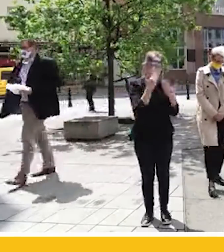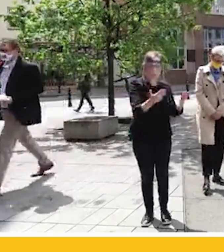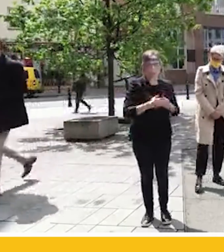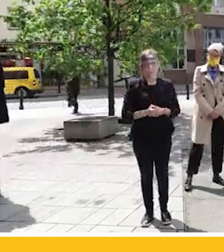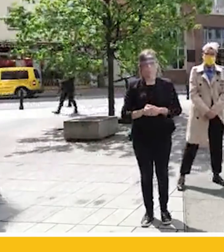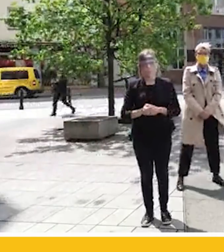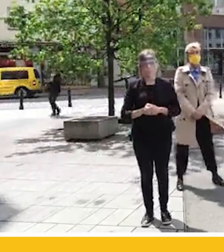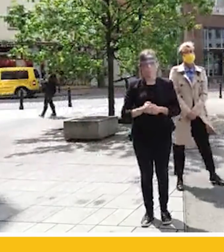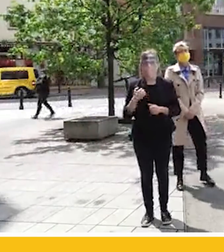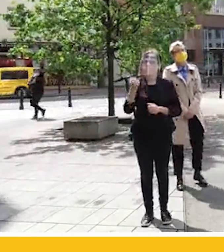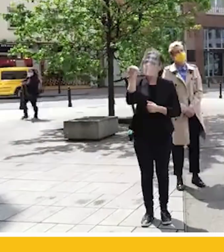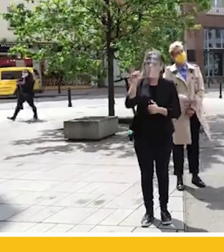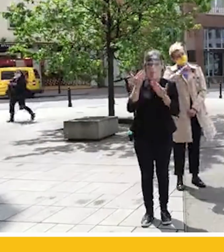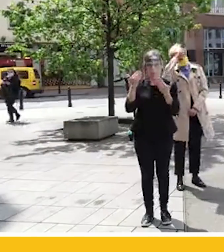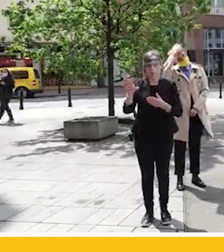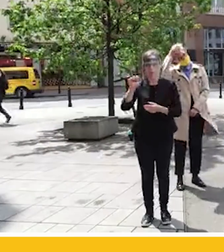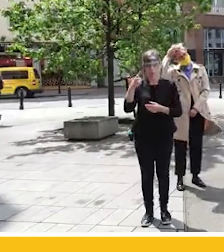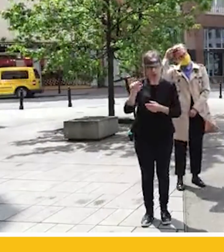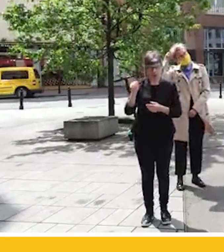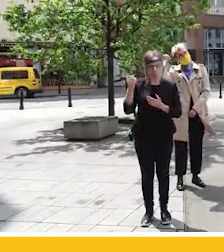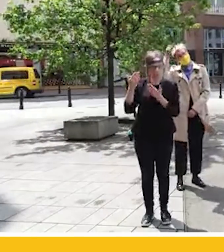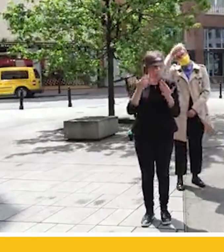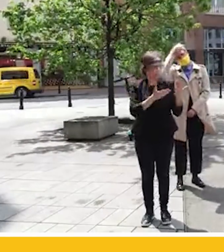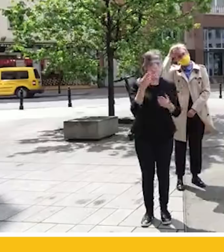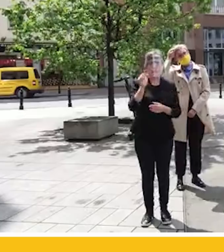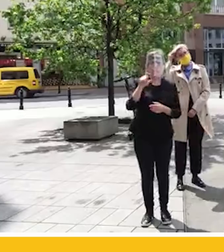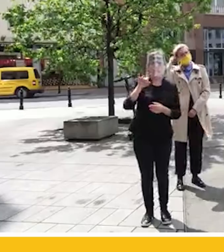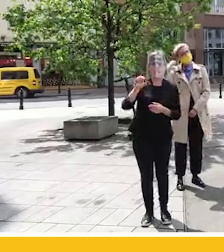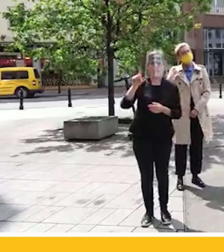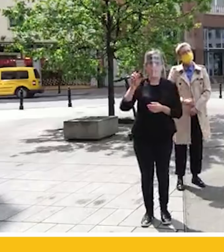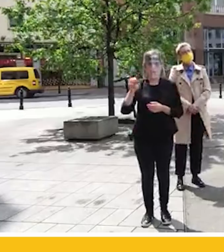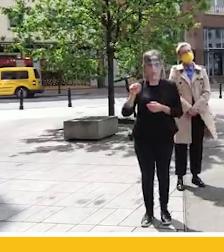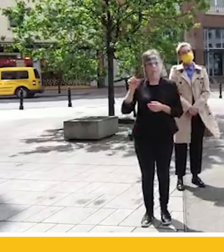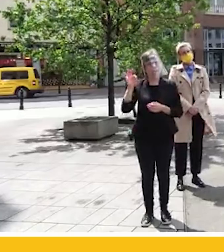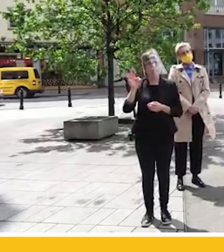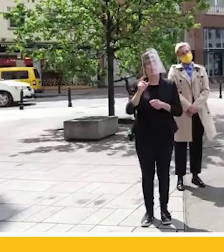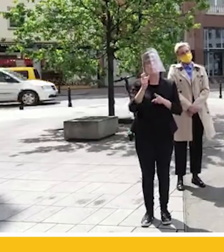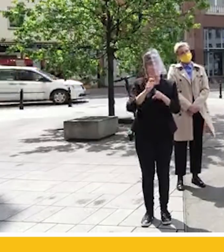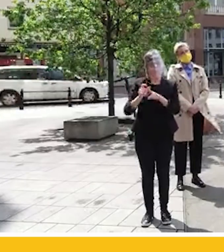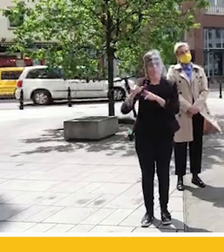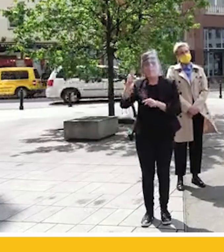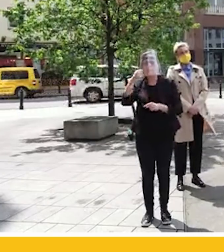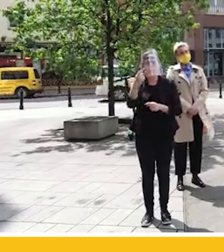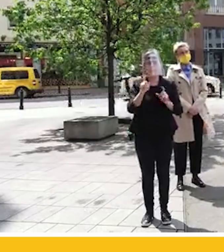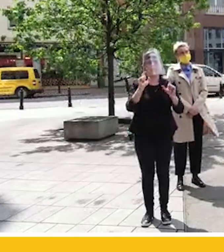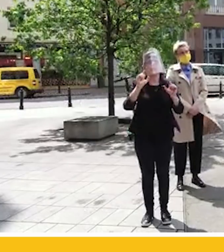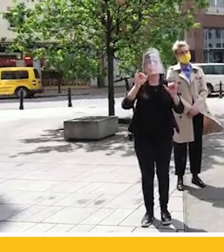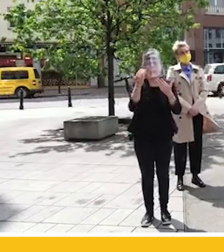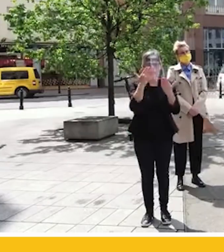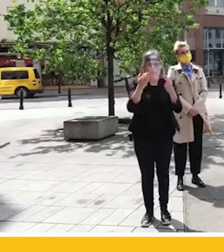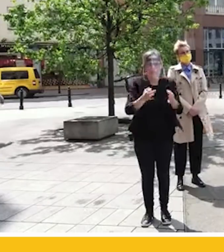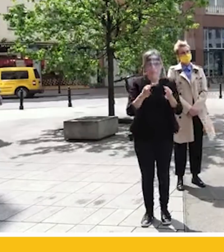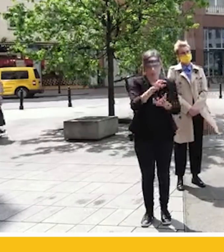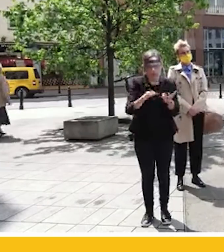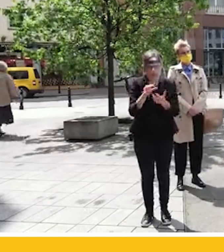Dziękuję bardzo, Ada. Adriana Porowska w tych poruszających słowach powiedziała po prostu, jak wygląda dzisiaj nasza rzeczywistość. I co